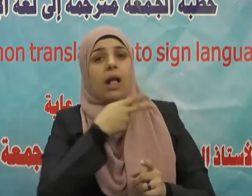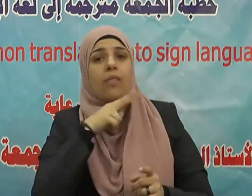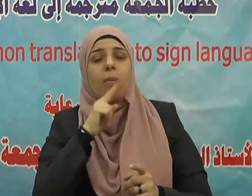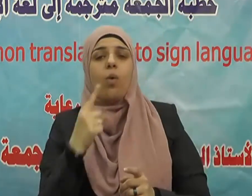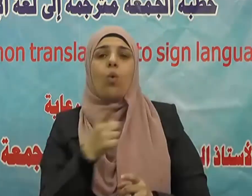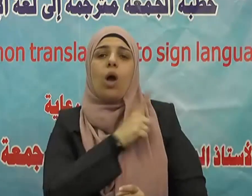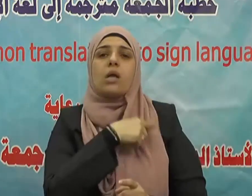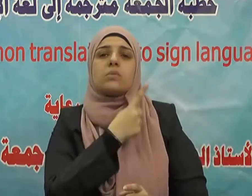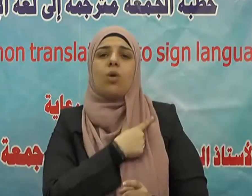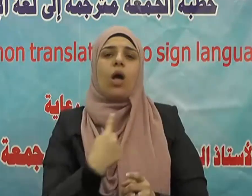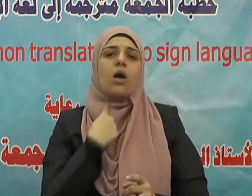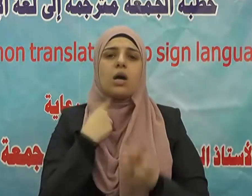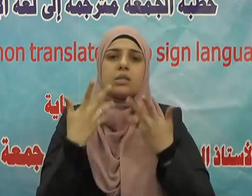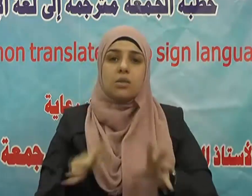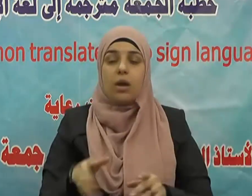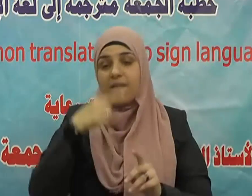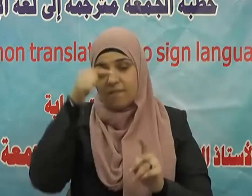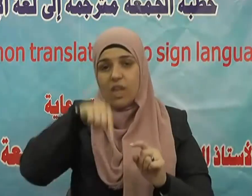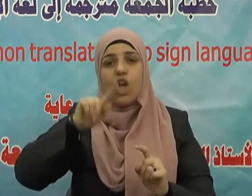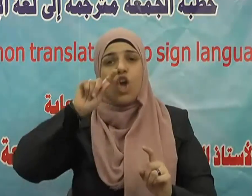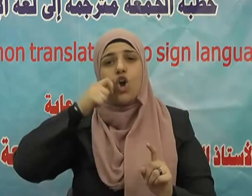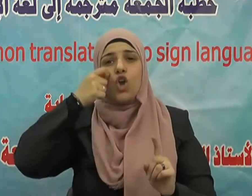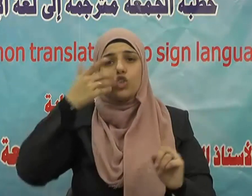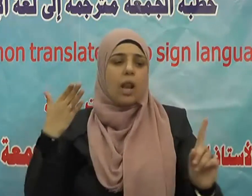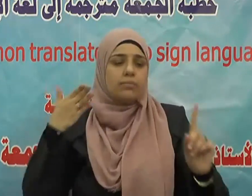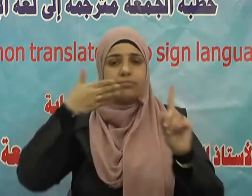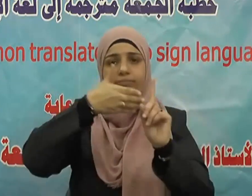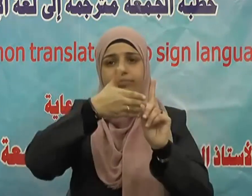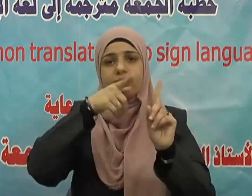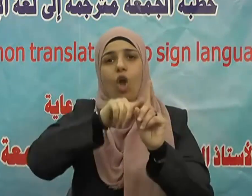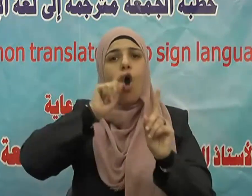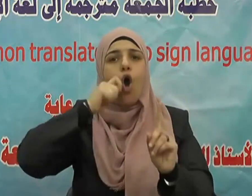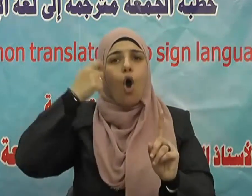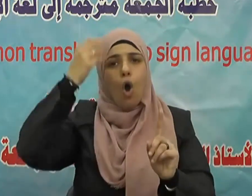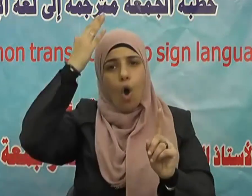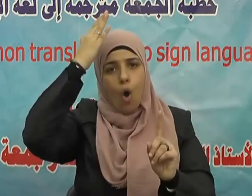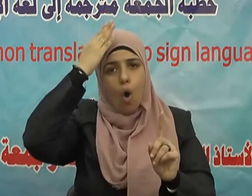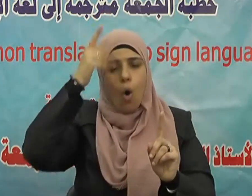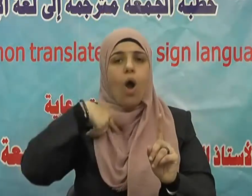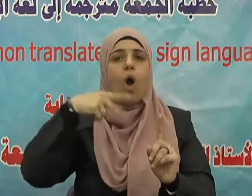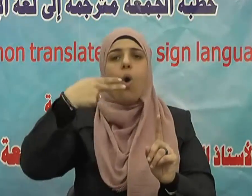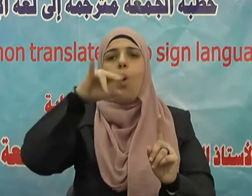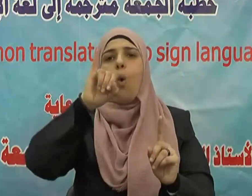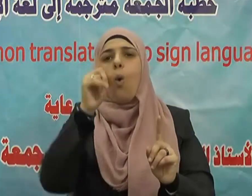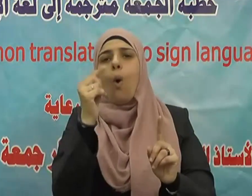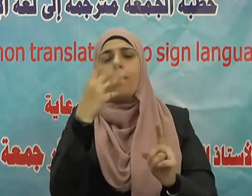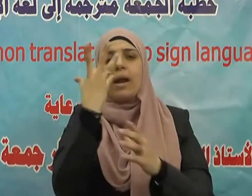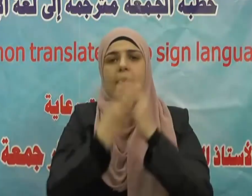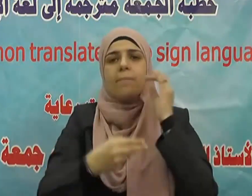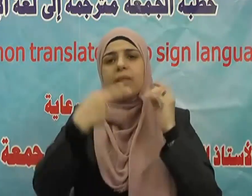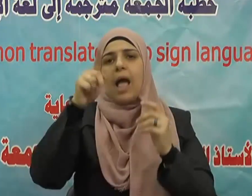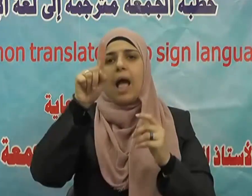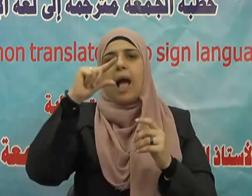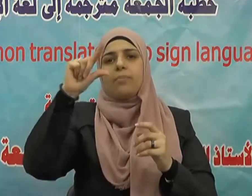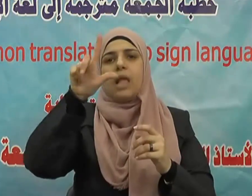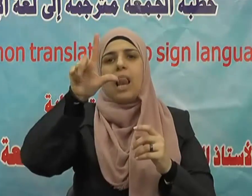السلام حينما جاءه الهدهد بخبر الذين يعبدون الشمس من دون الله